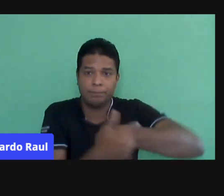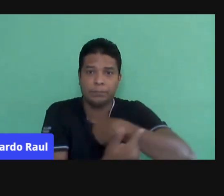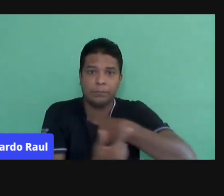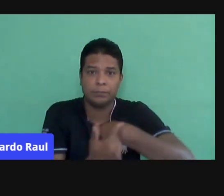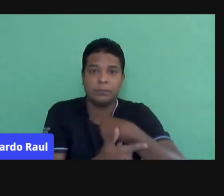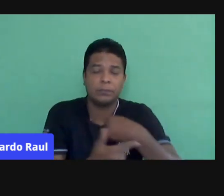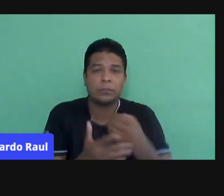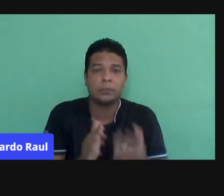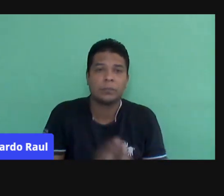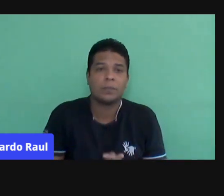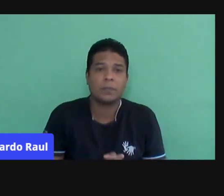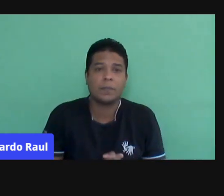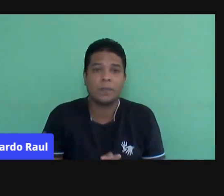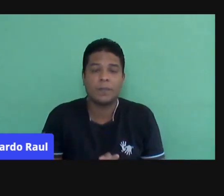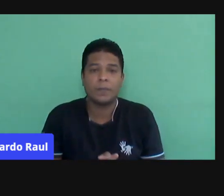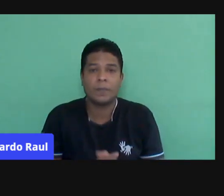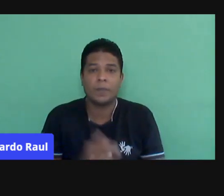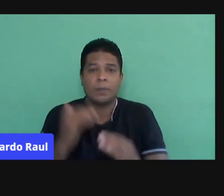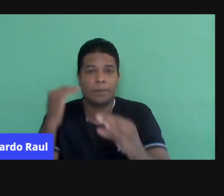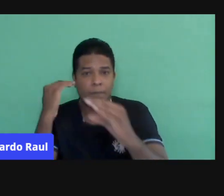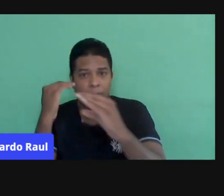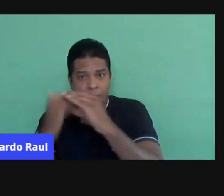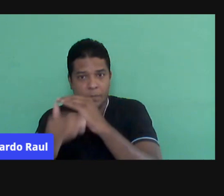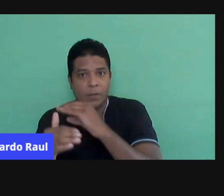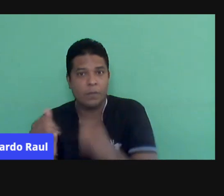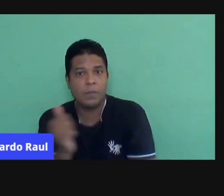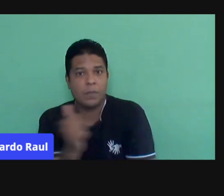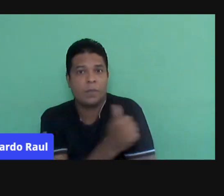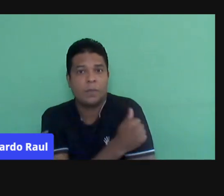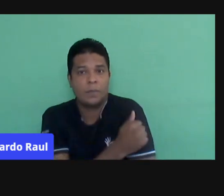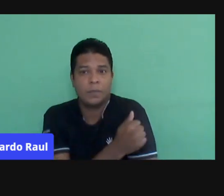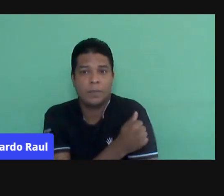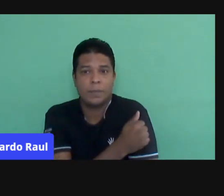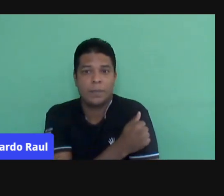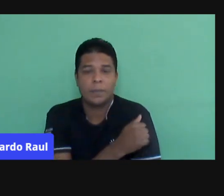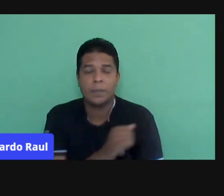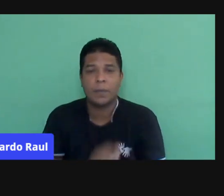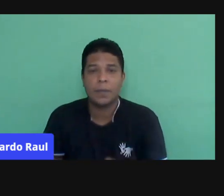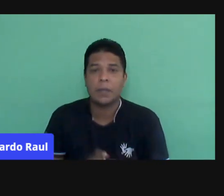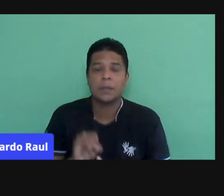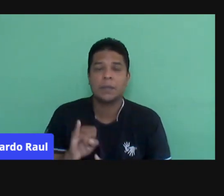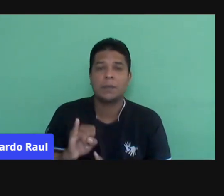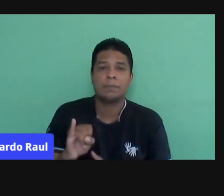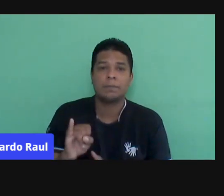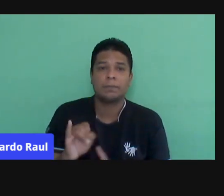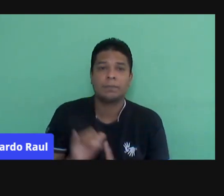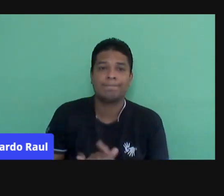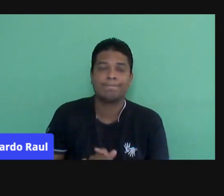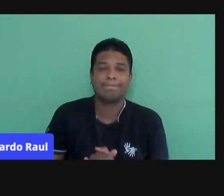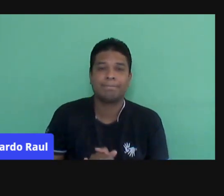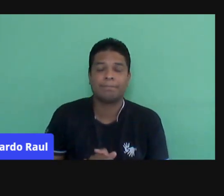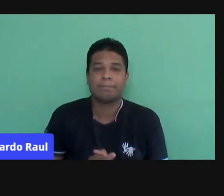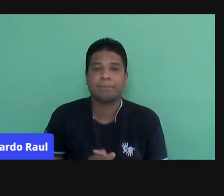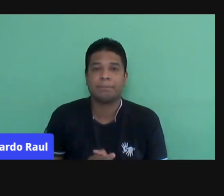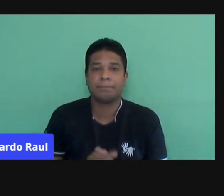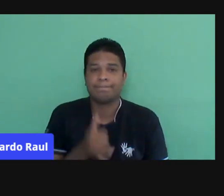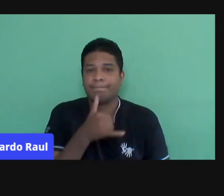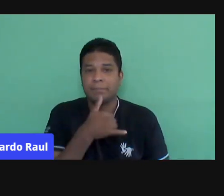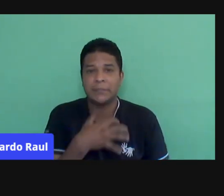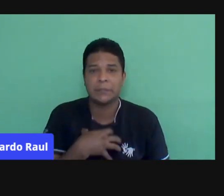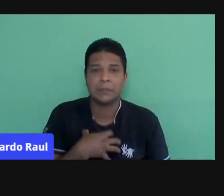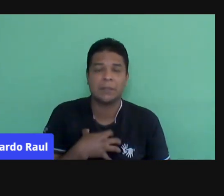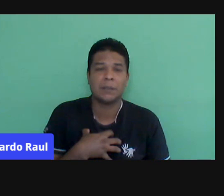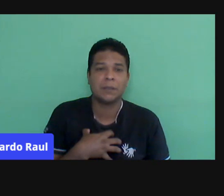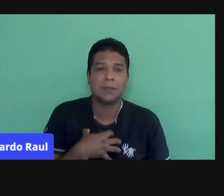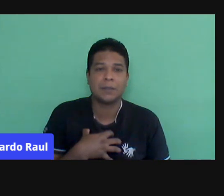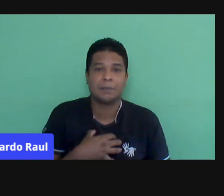que esse material vai chegar até meu aluno, né? Porque se eu desanimar, vamos lembrar de Paulo Freire, né?